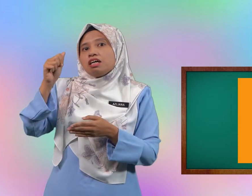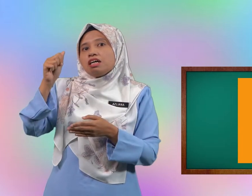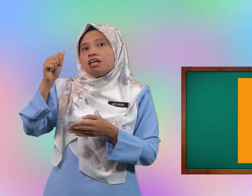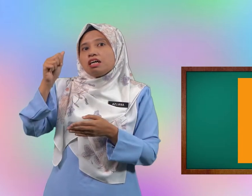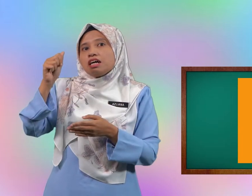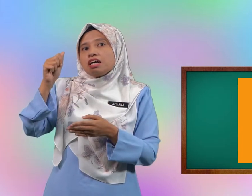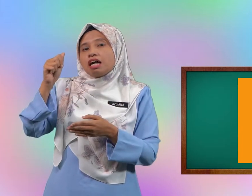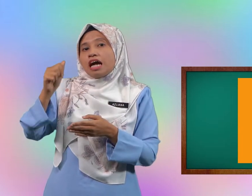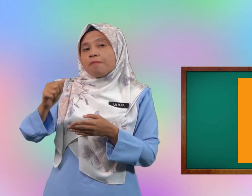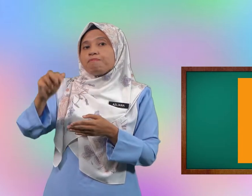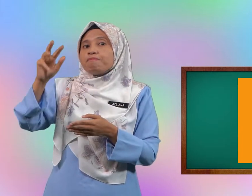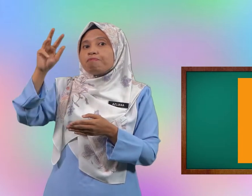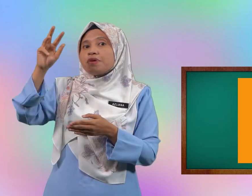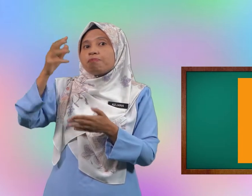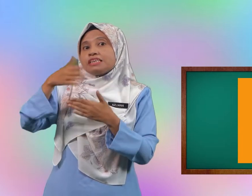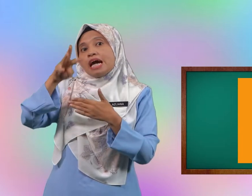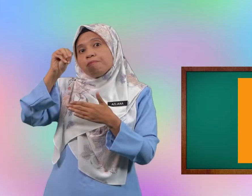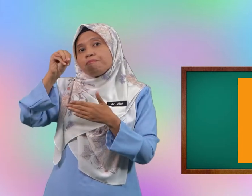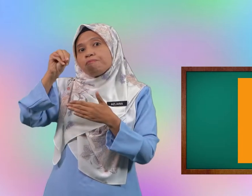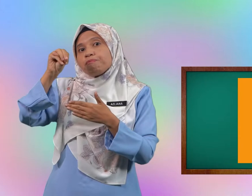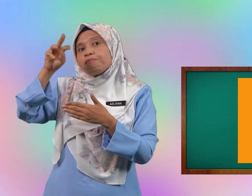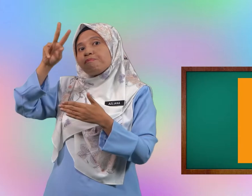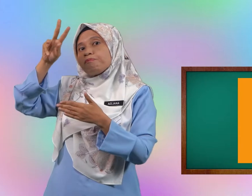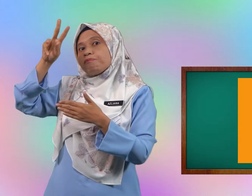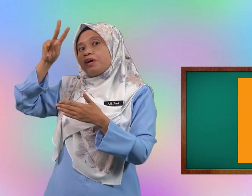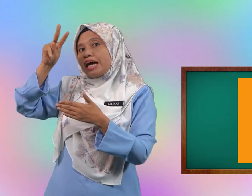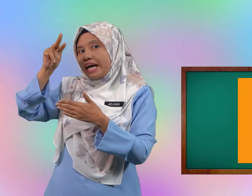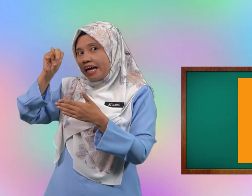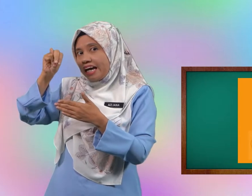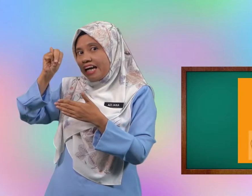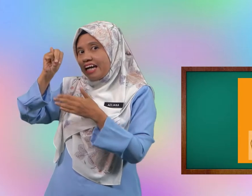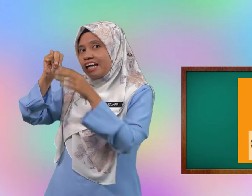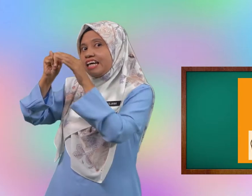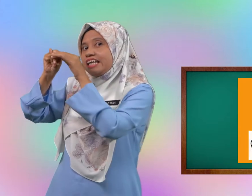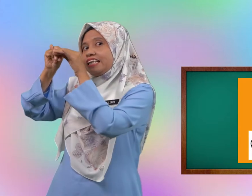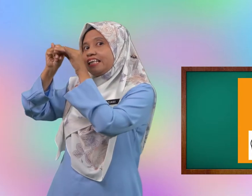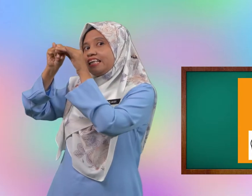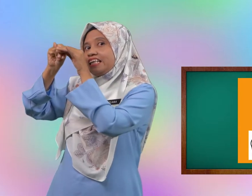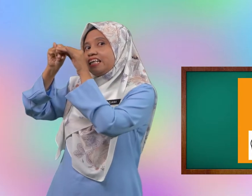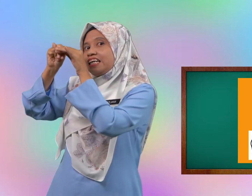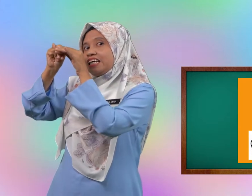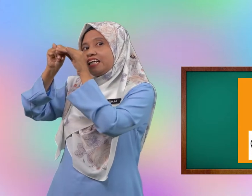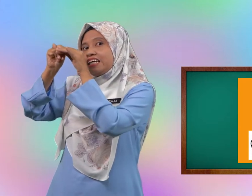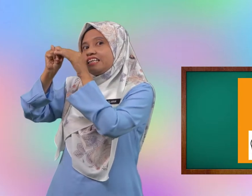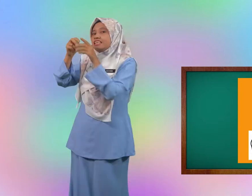m lepas m n ya